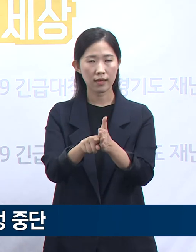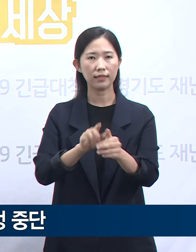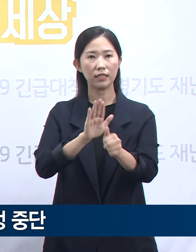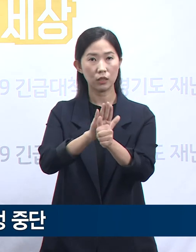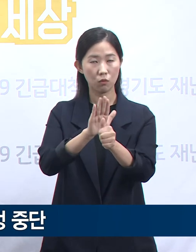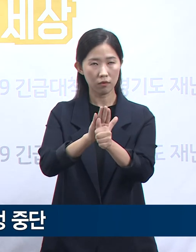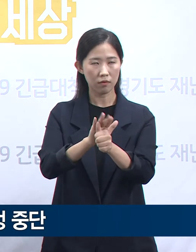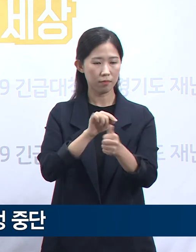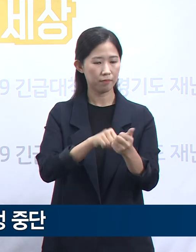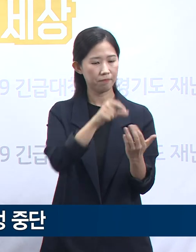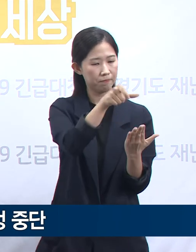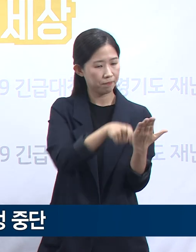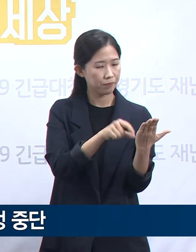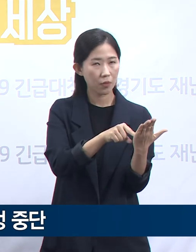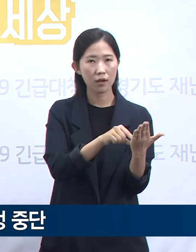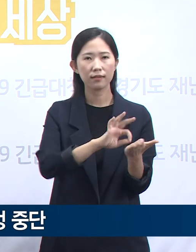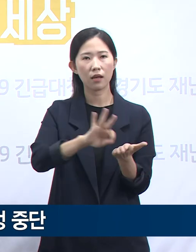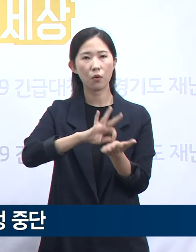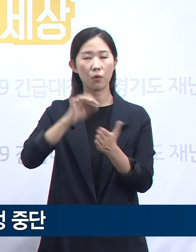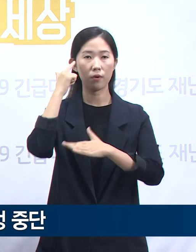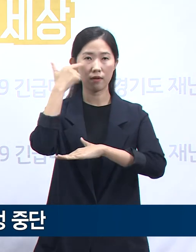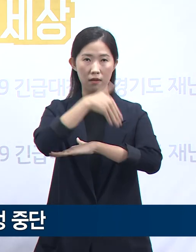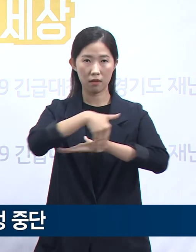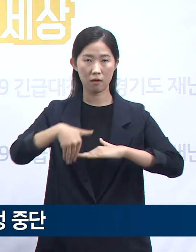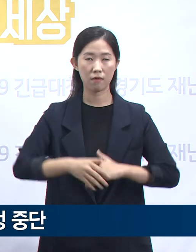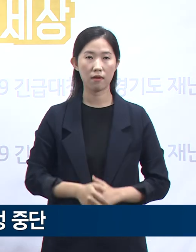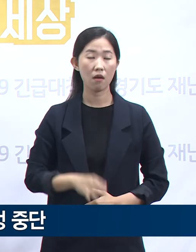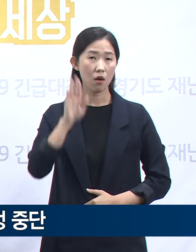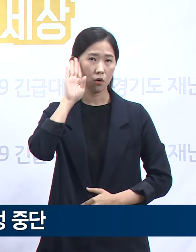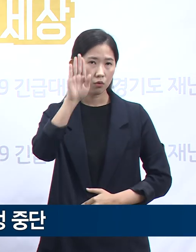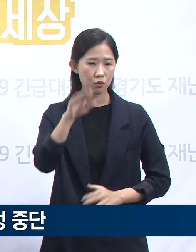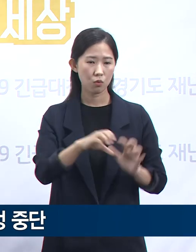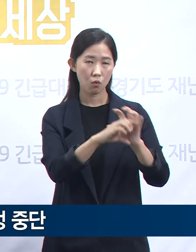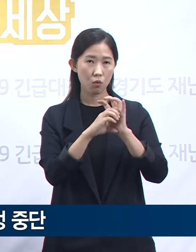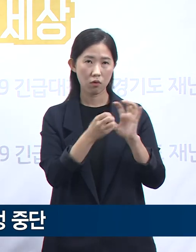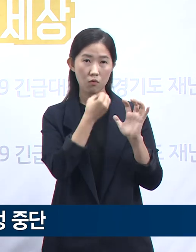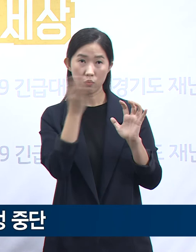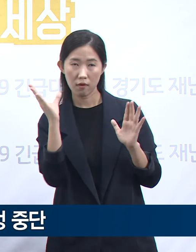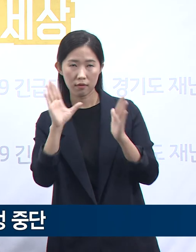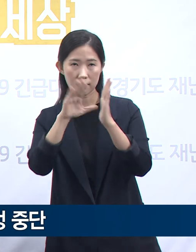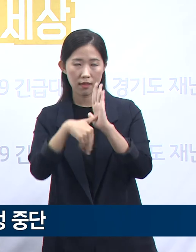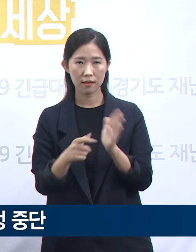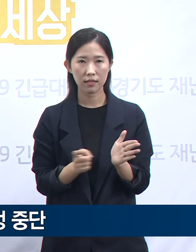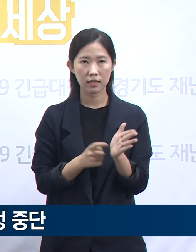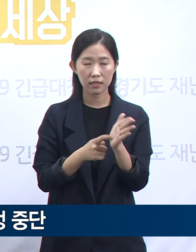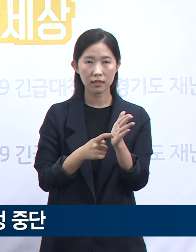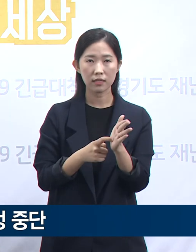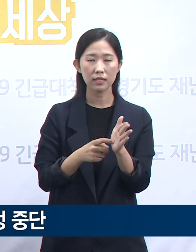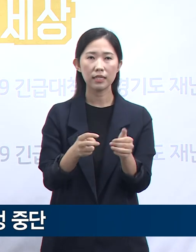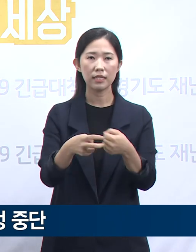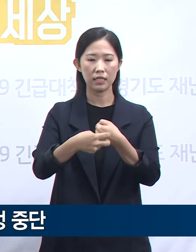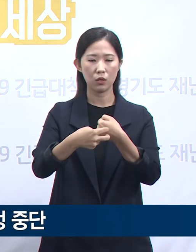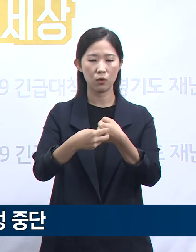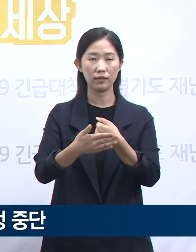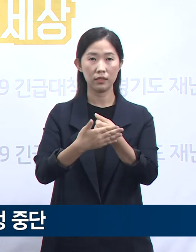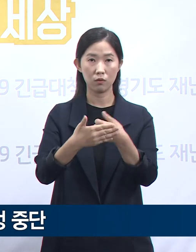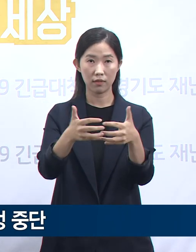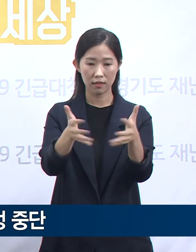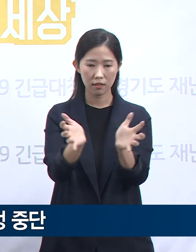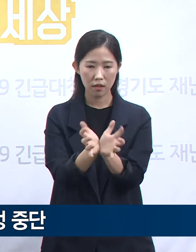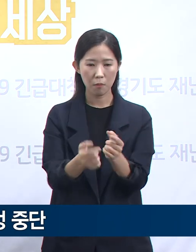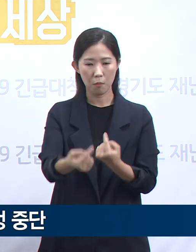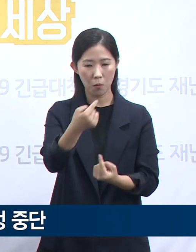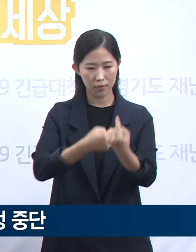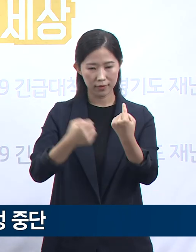배치할 예정입니다. 향후 코로나19 유행 확산 시 긴급의료지원단을 다시 모집하여 긴급현장인력이 가능토록